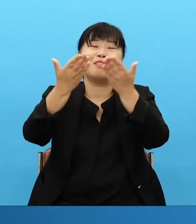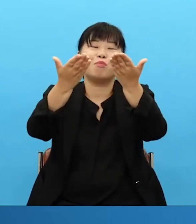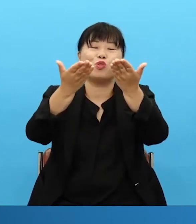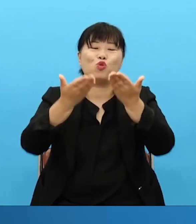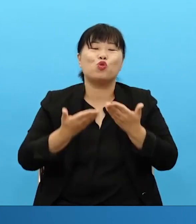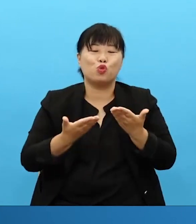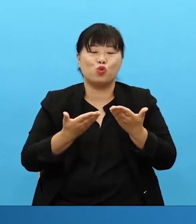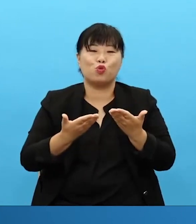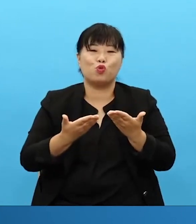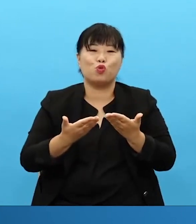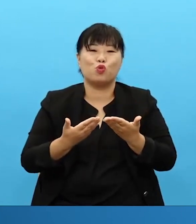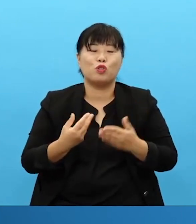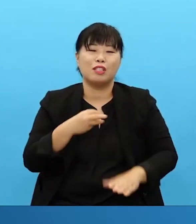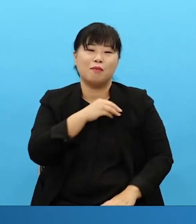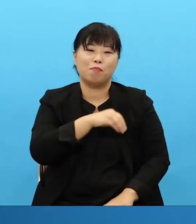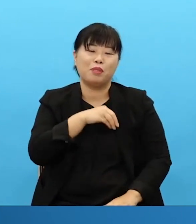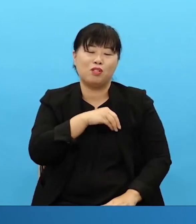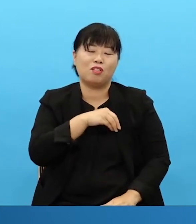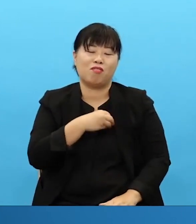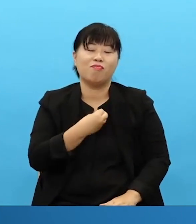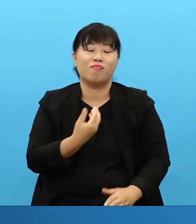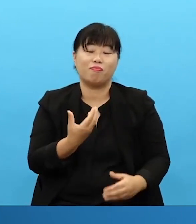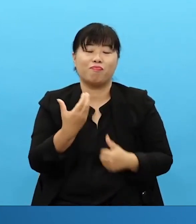And then what? It goes beyond heavenly.